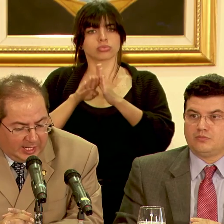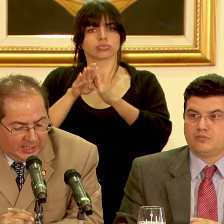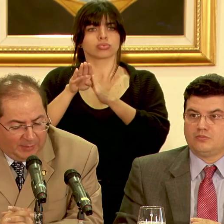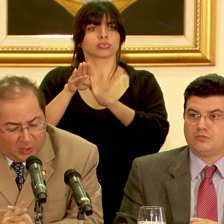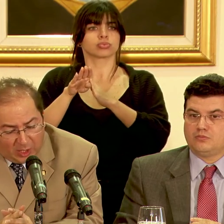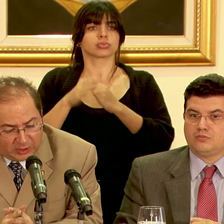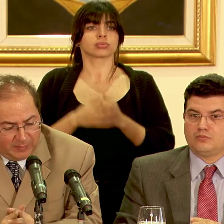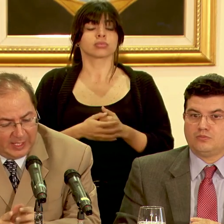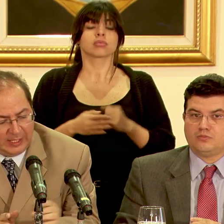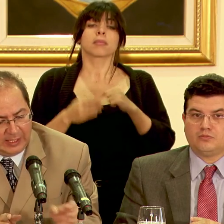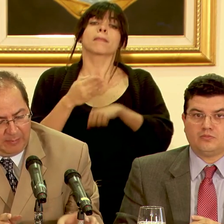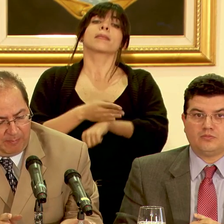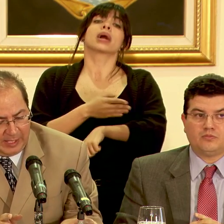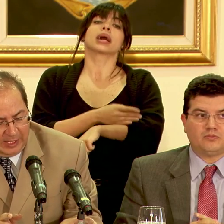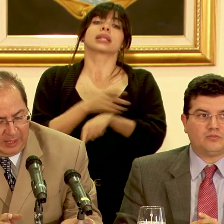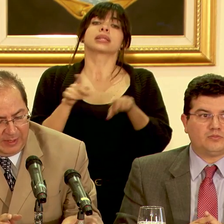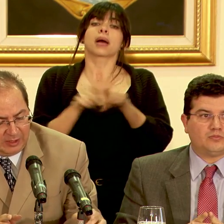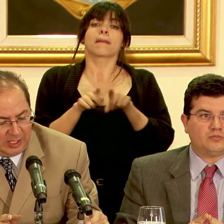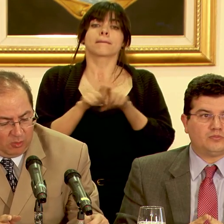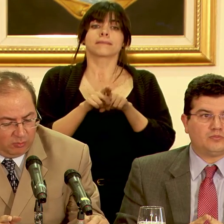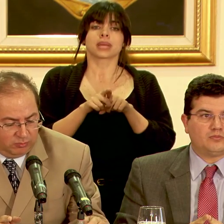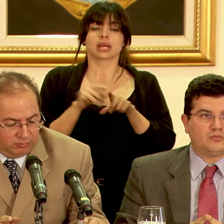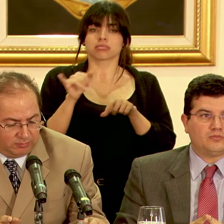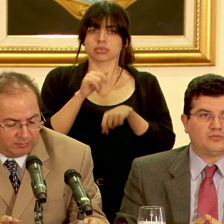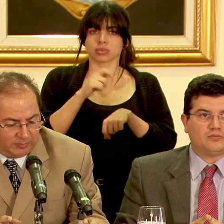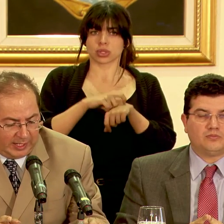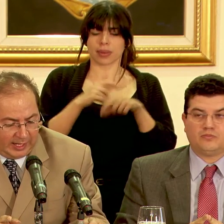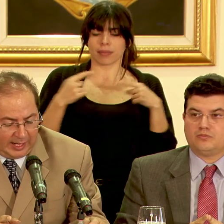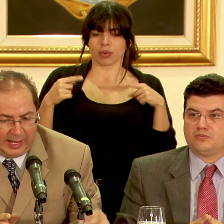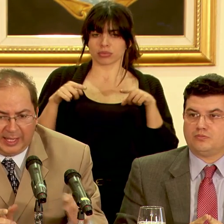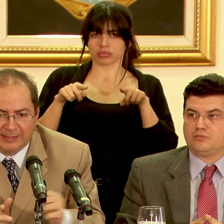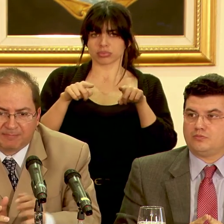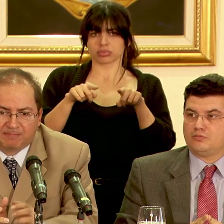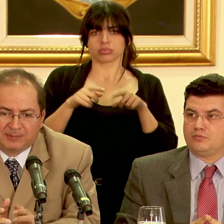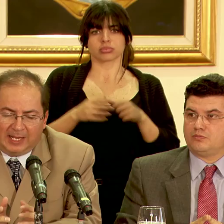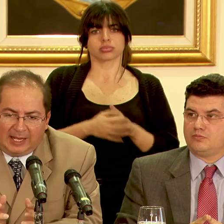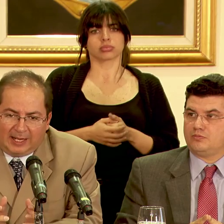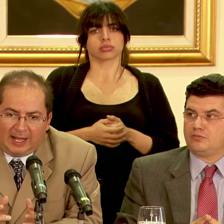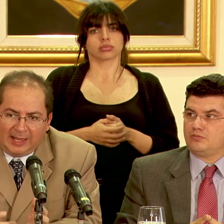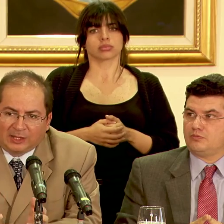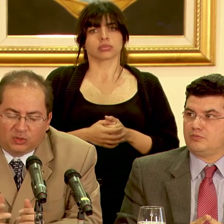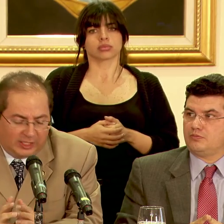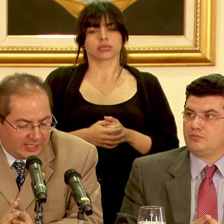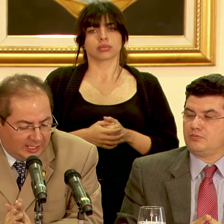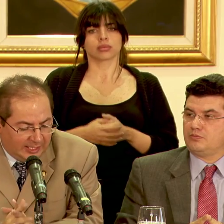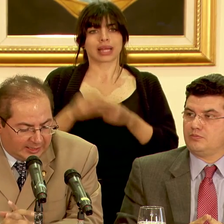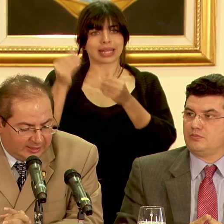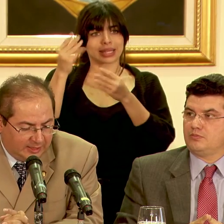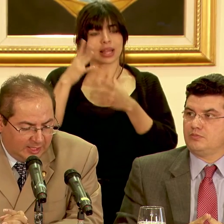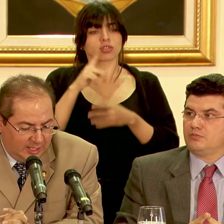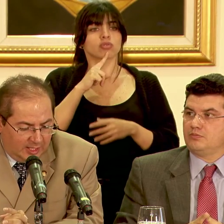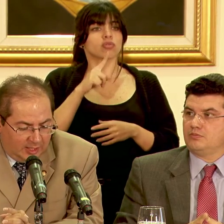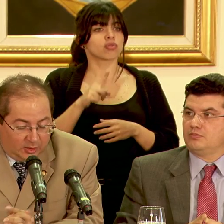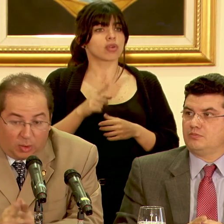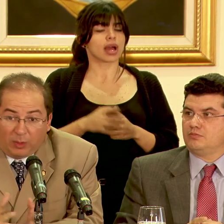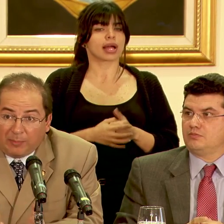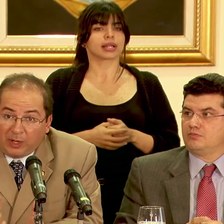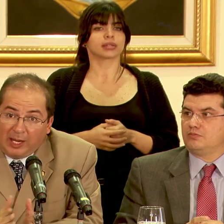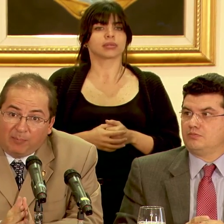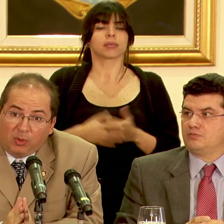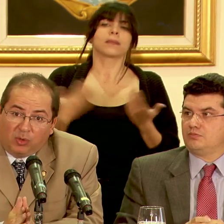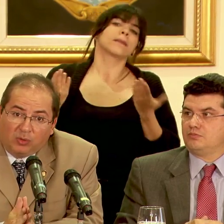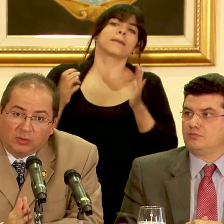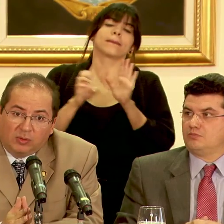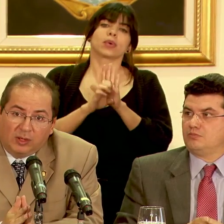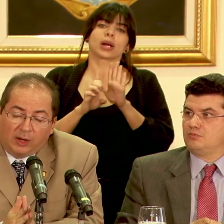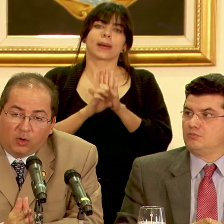y ha mejorado también paralelamente a datos de la realidad como que